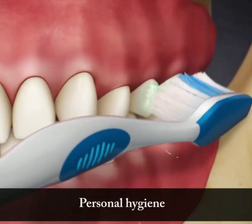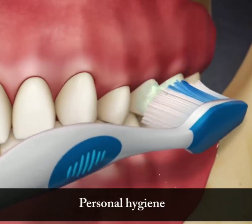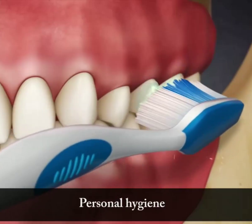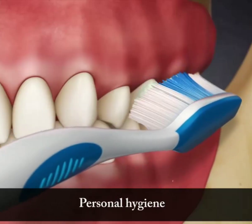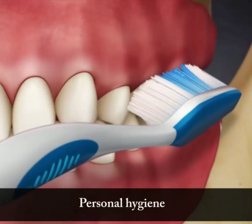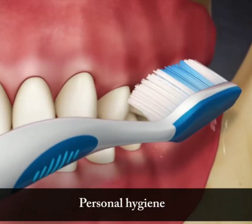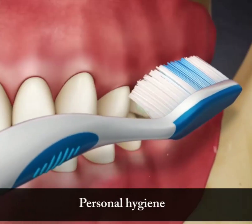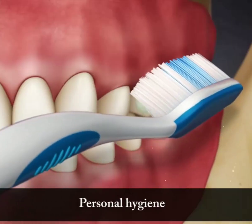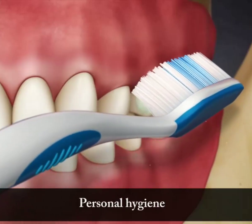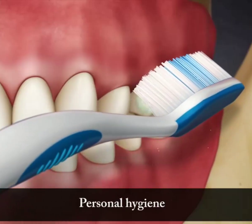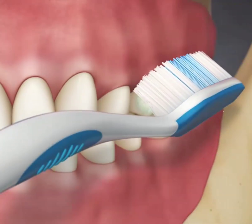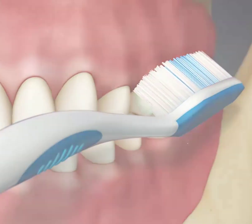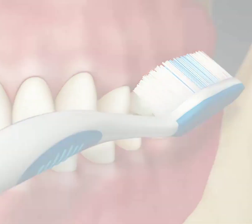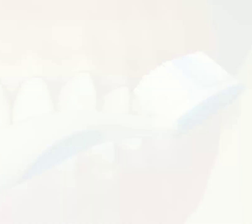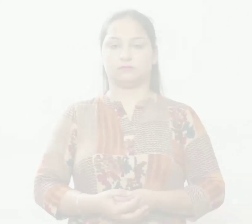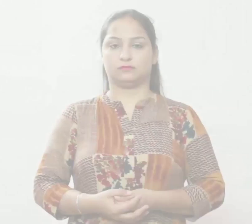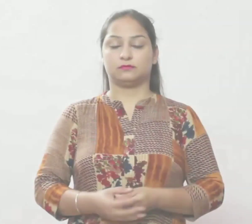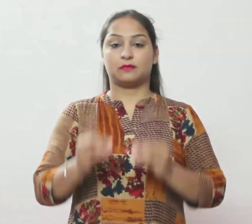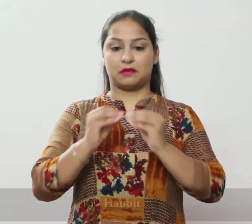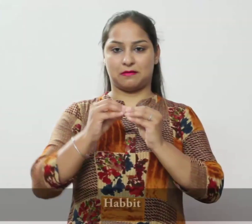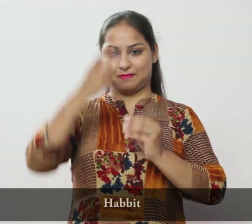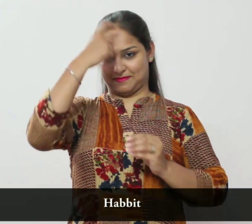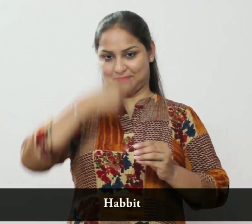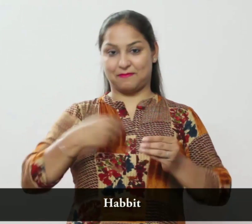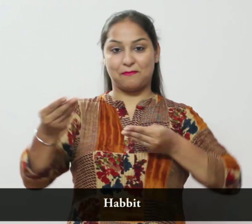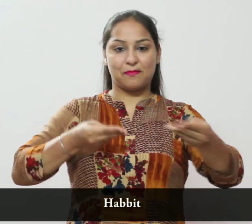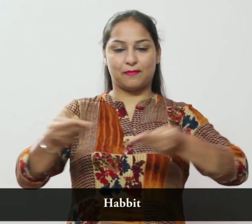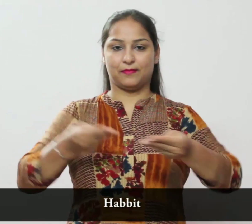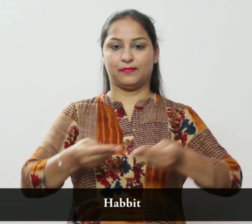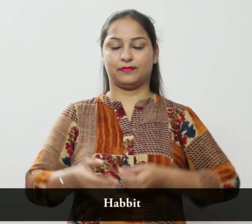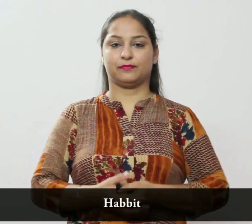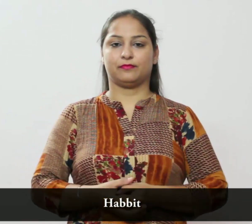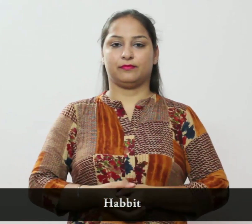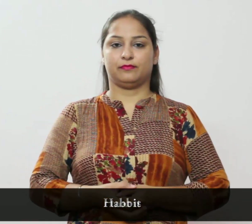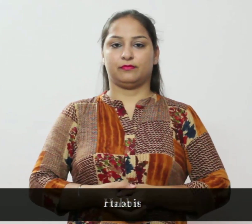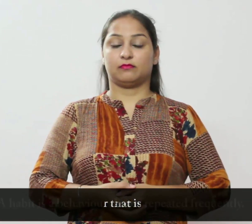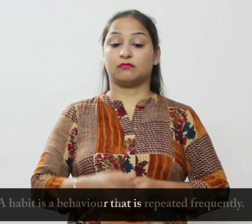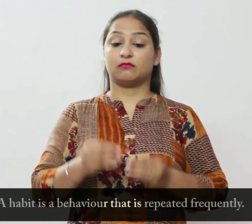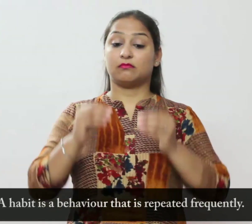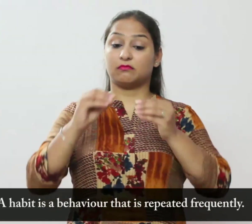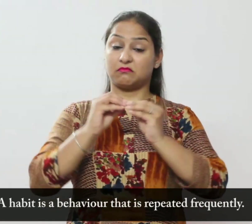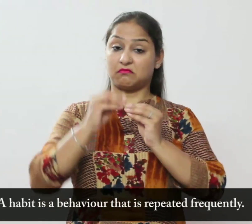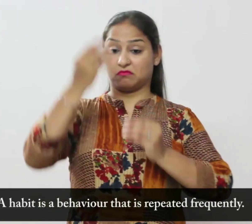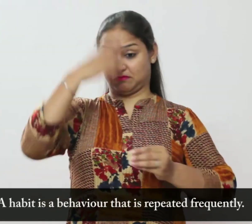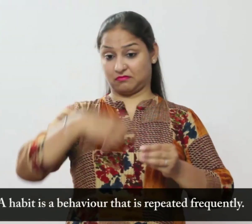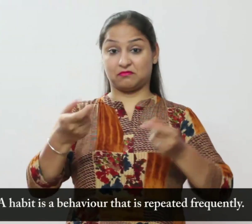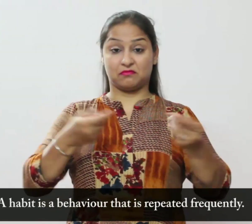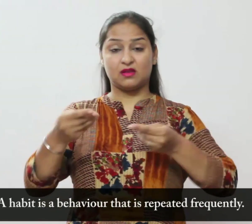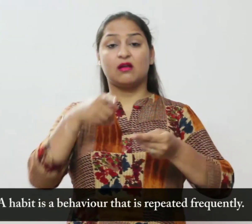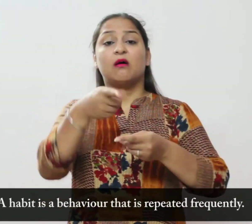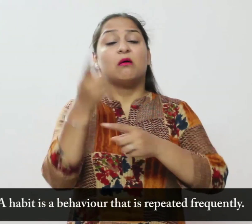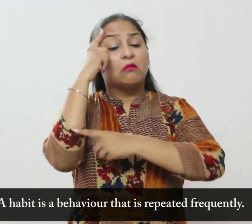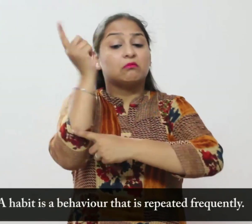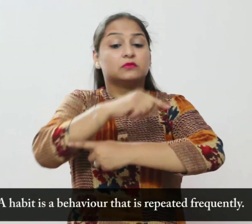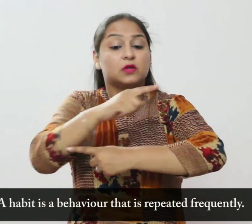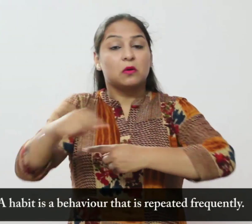सकें आदत एक आदत एक व्यवार है जिसे अकसर दोराया जाता है